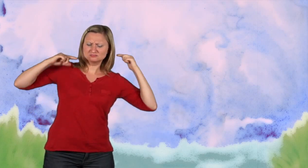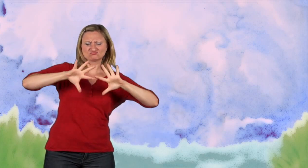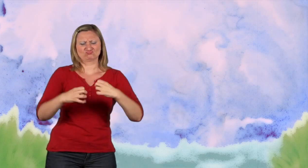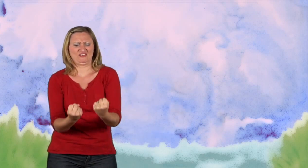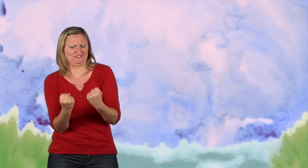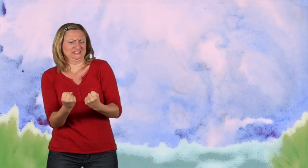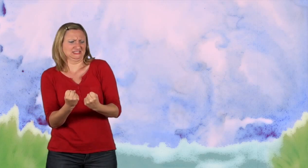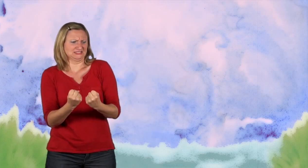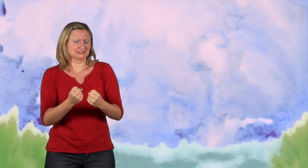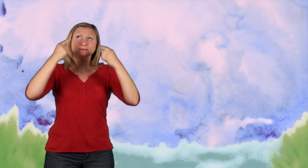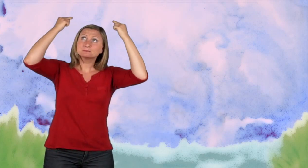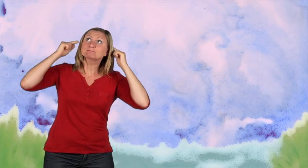und halte ich in meiner Mähne fest.